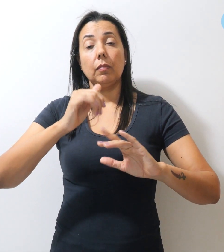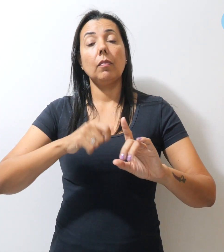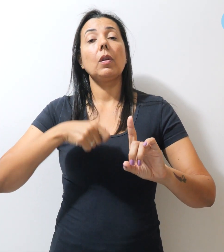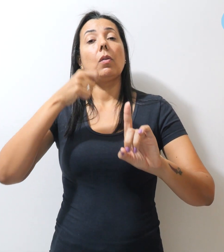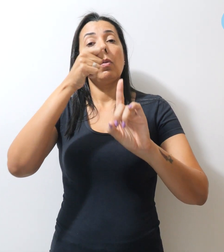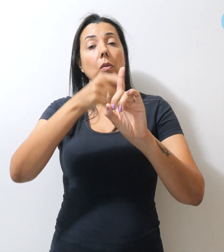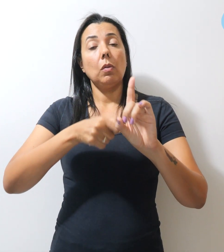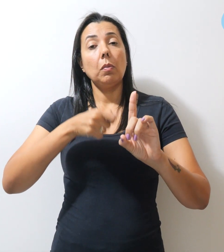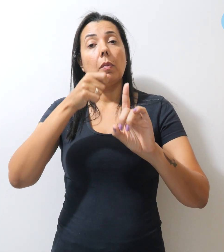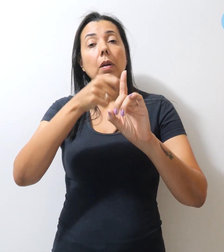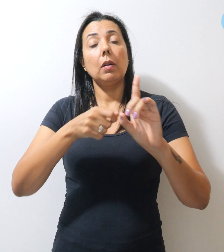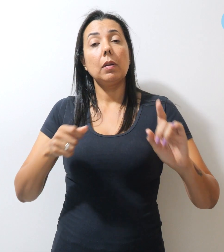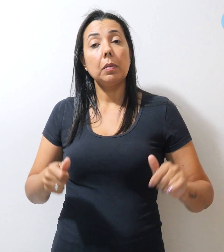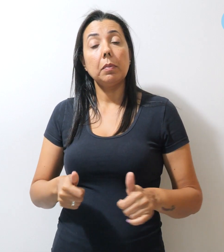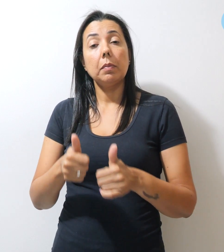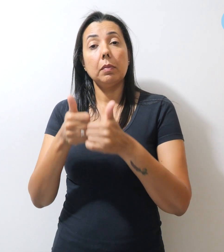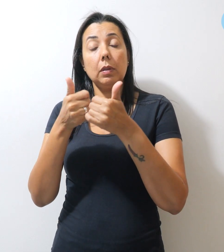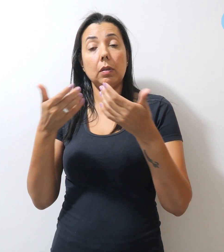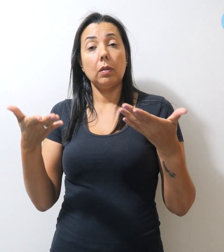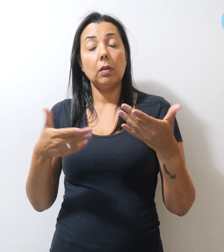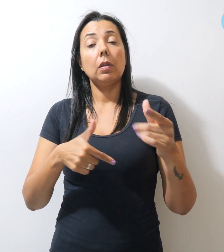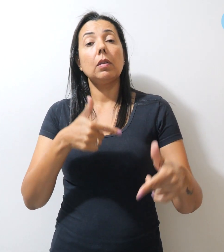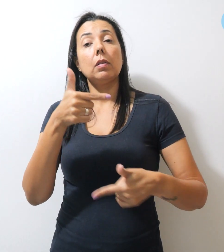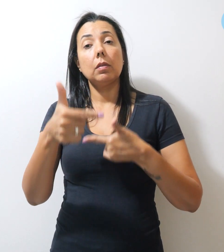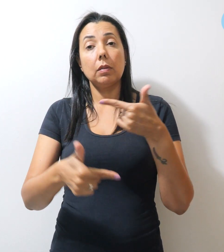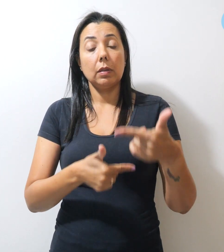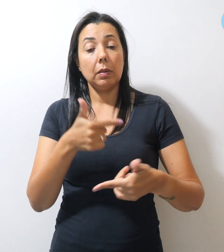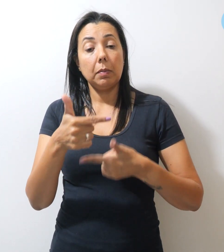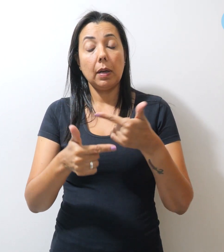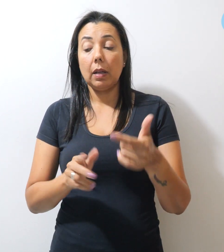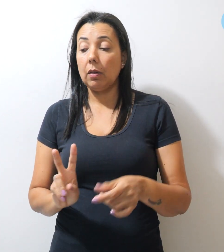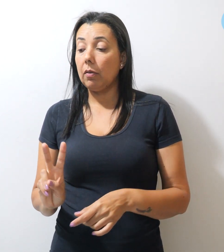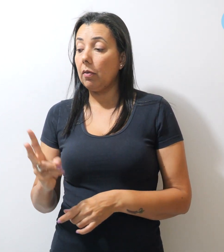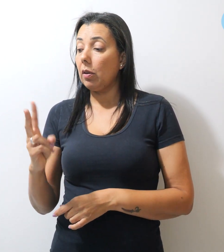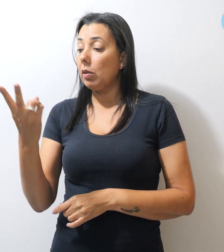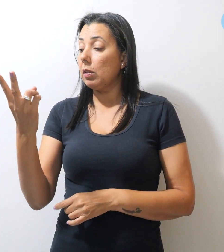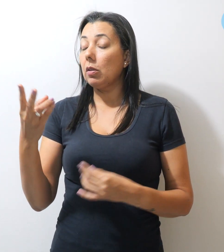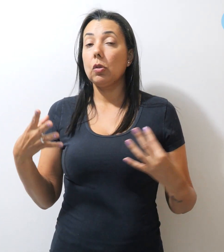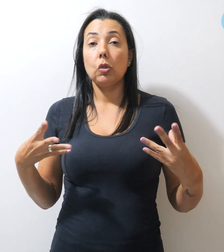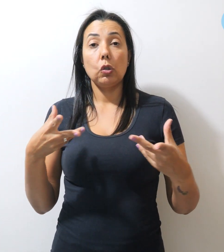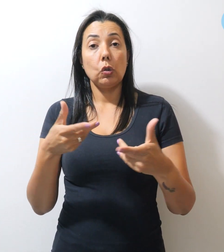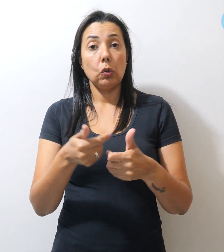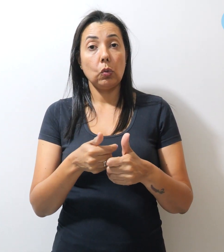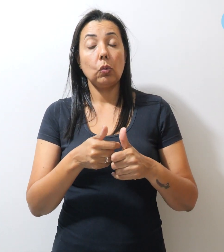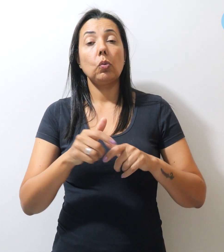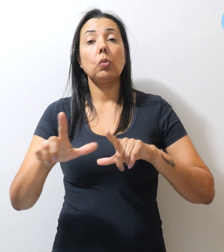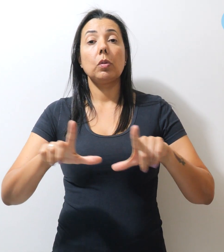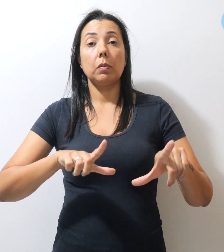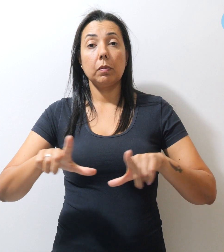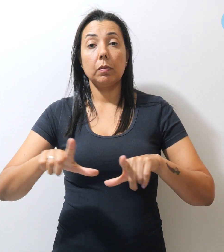por melhores condições de trabalho, valorização de todos os trabalhadores da educação,